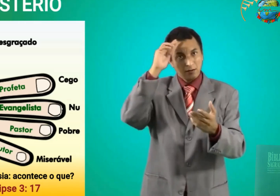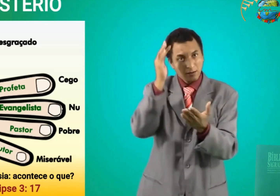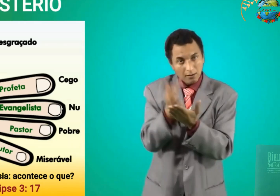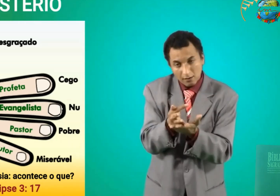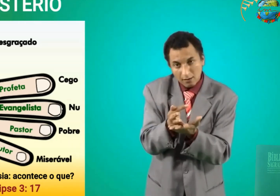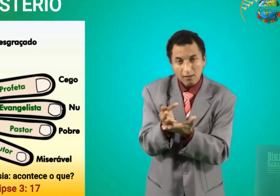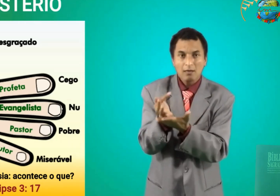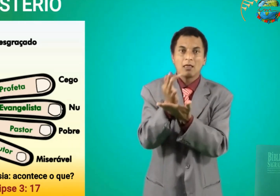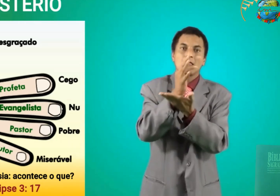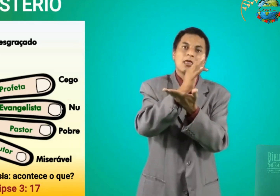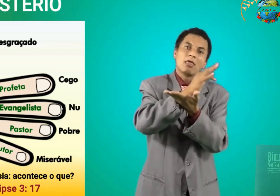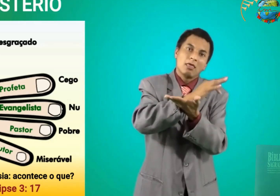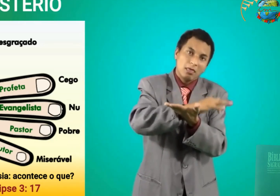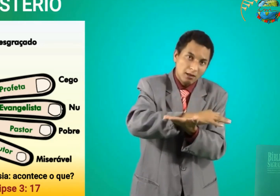aceitar E apostatar da fé